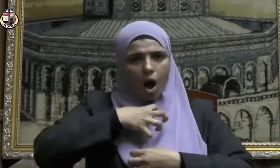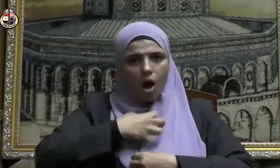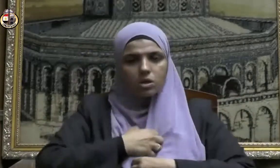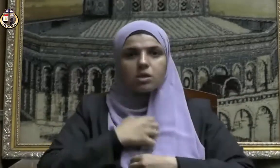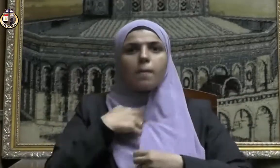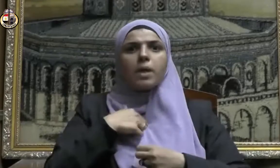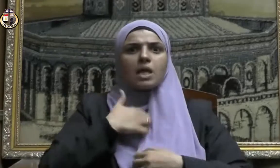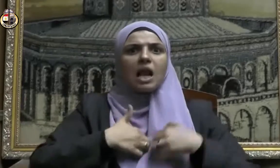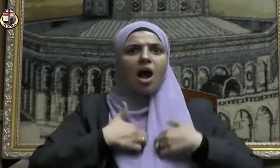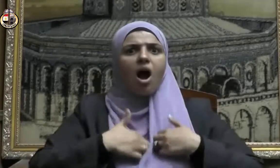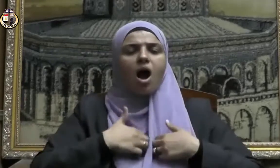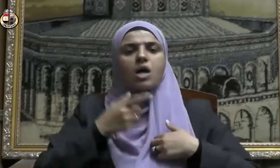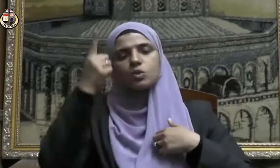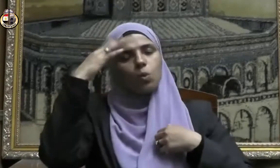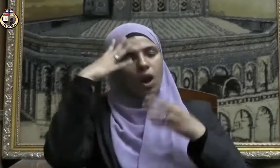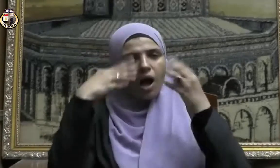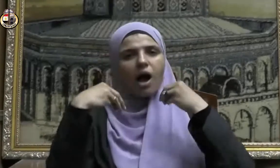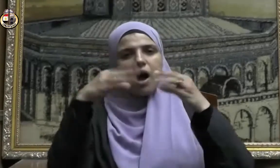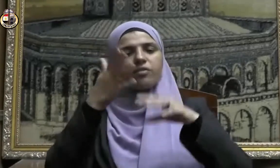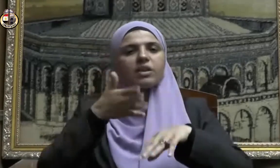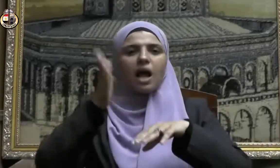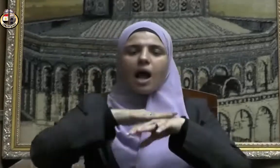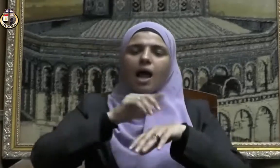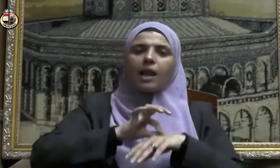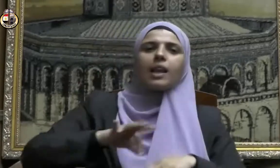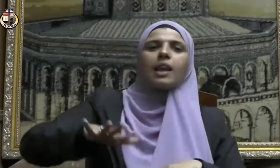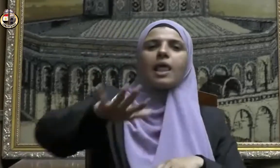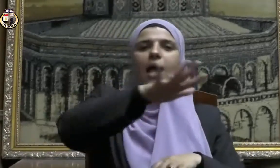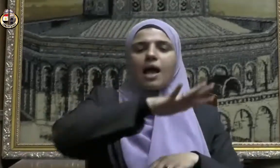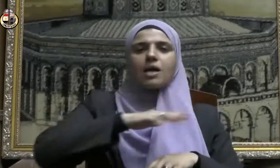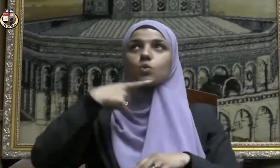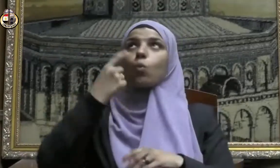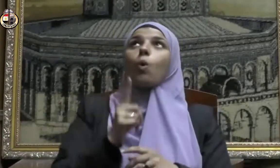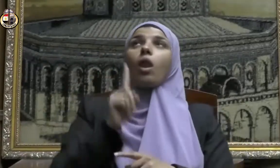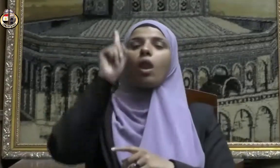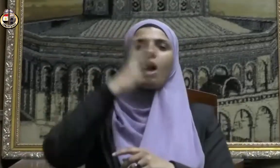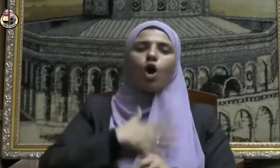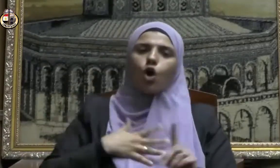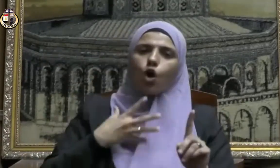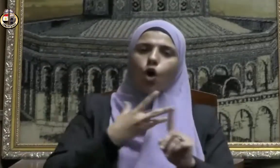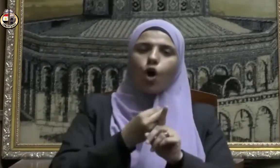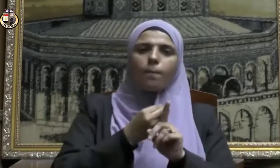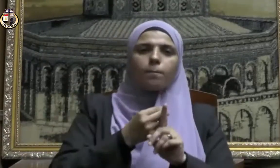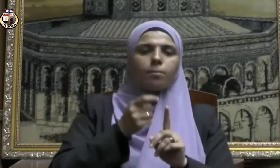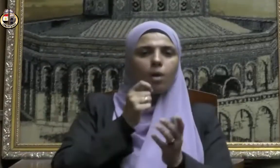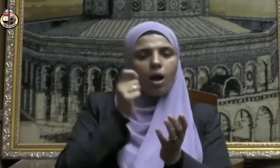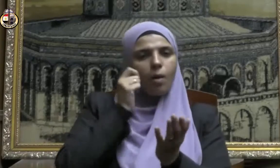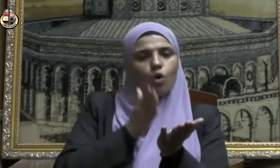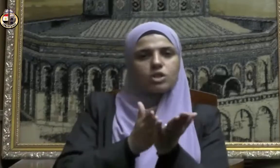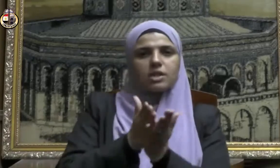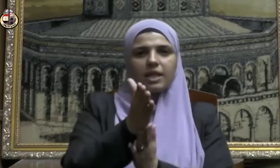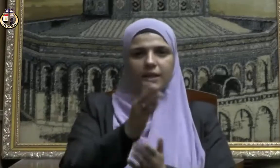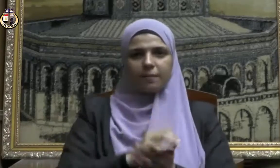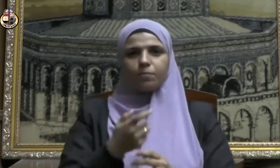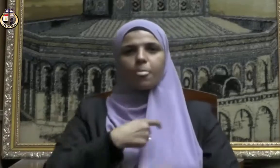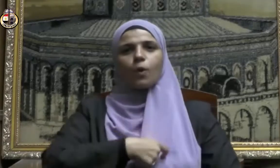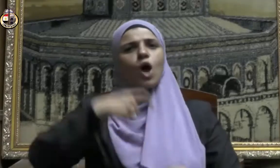الغيظة والعافين عن الناس والله يحب المحسنين وأشهد أن